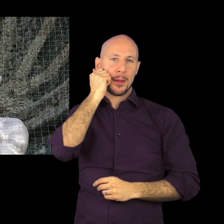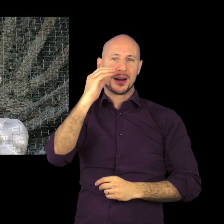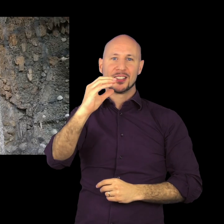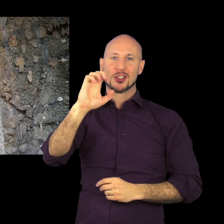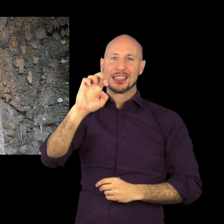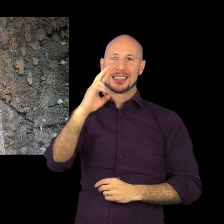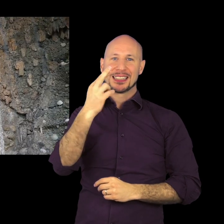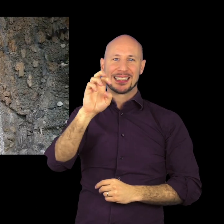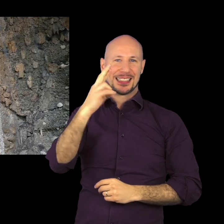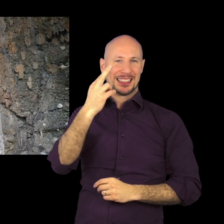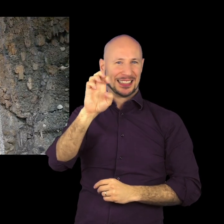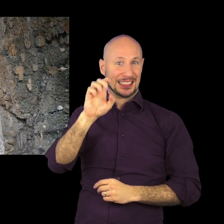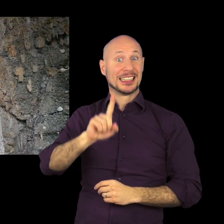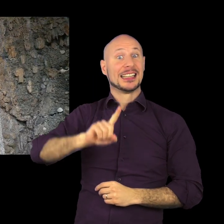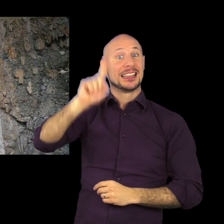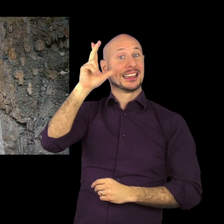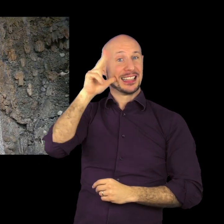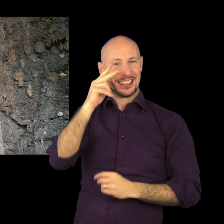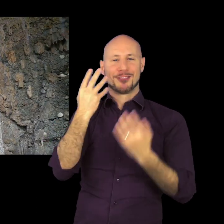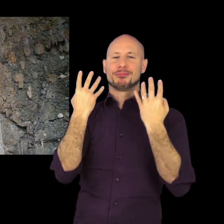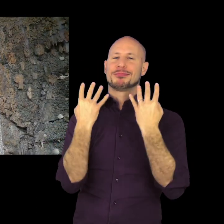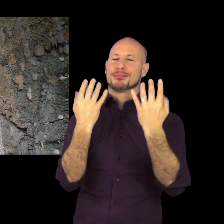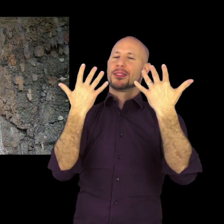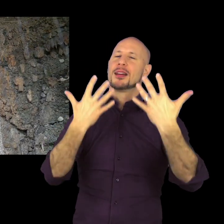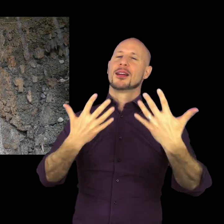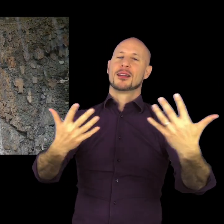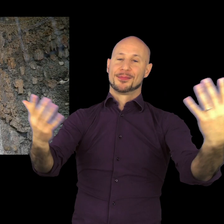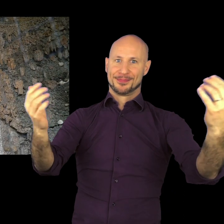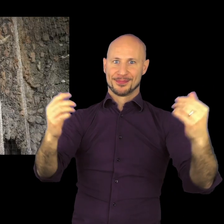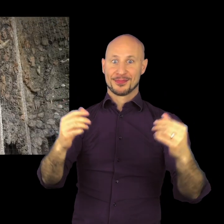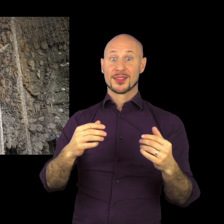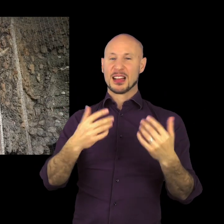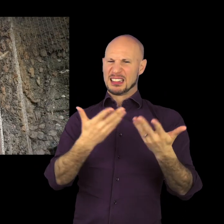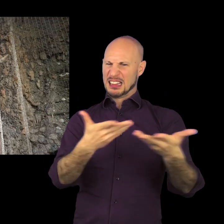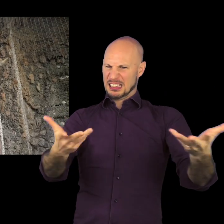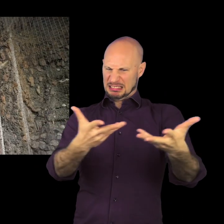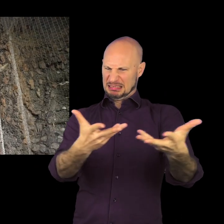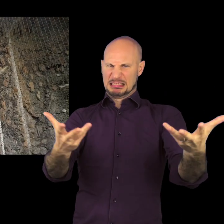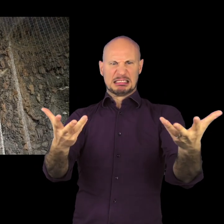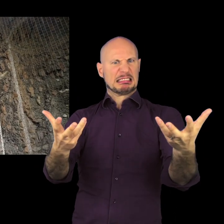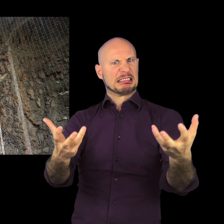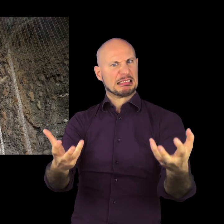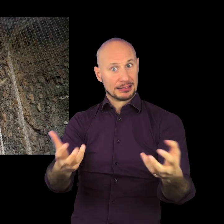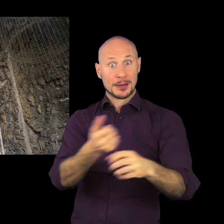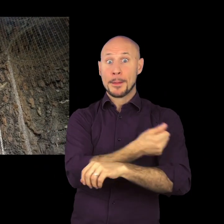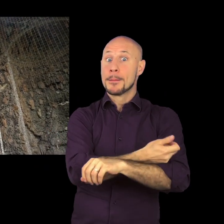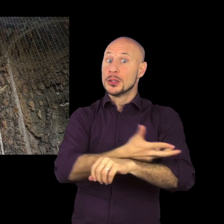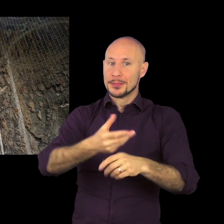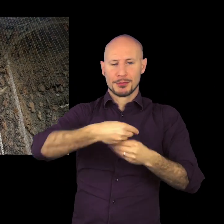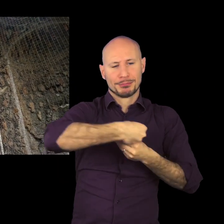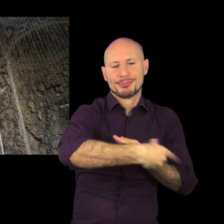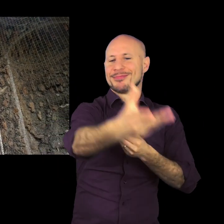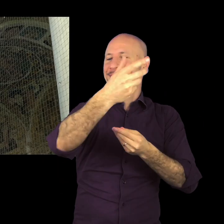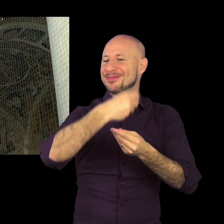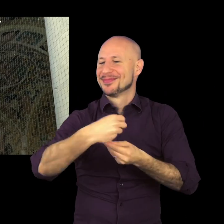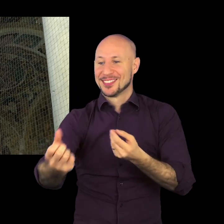rappresentata indica questo momento di risalita e la sua risalita darà vita per la terra e per tutta la vegetazione a una nuova stagione